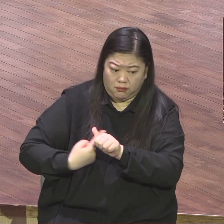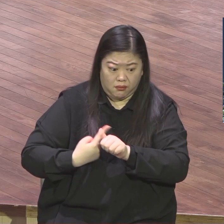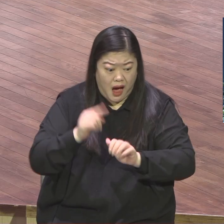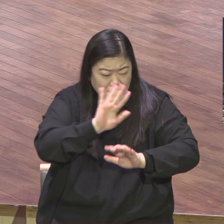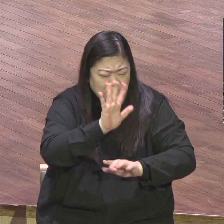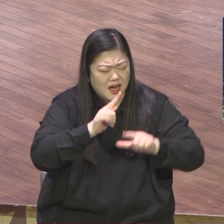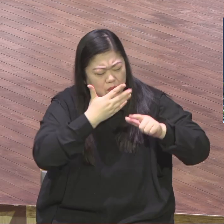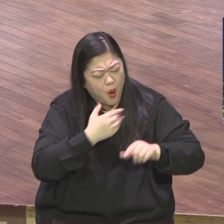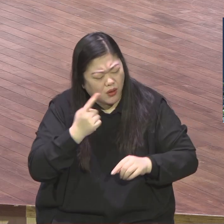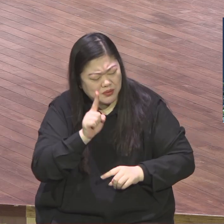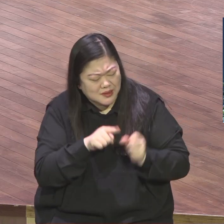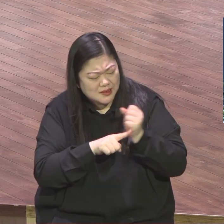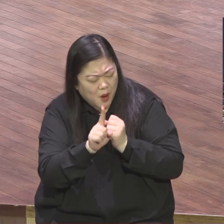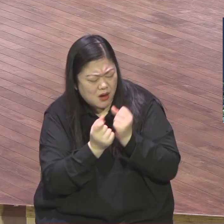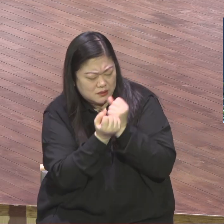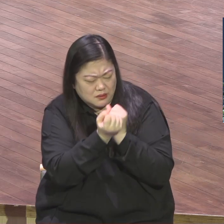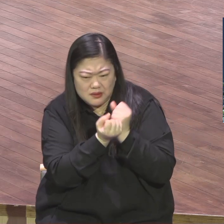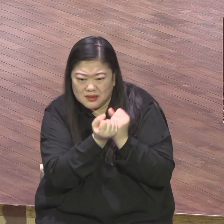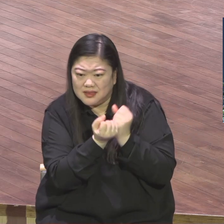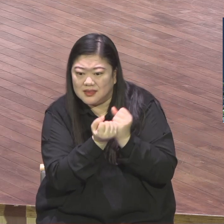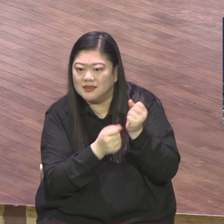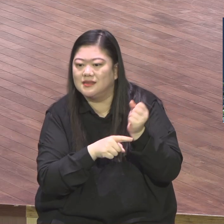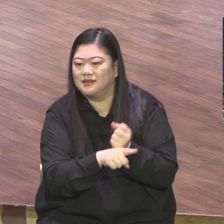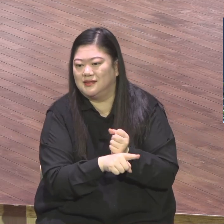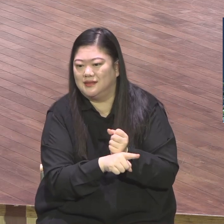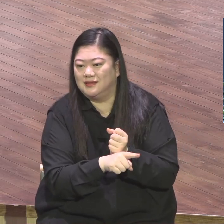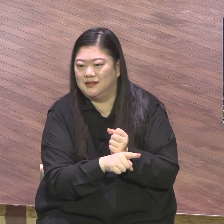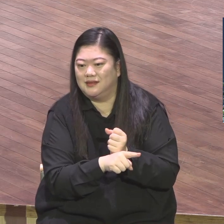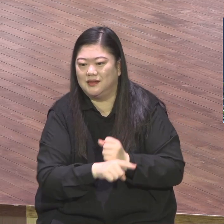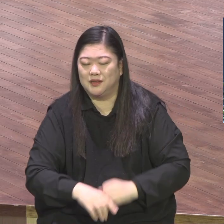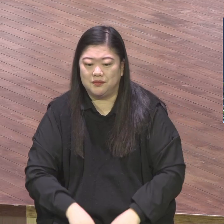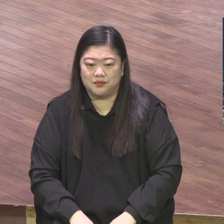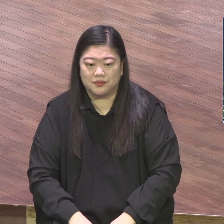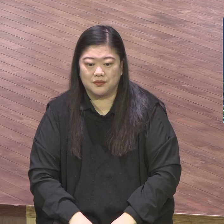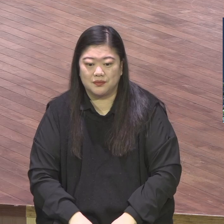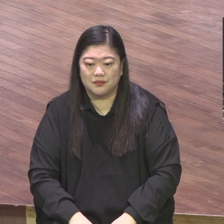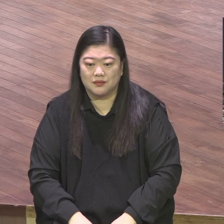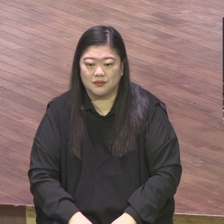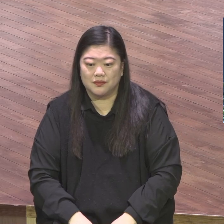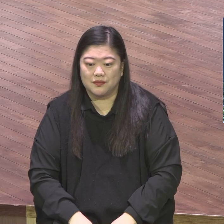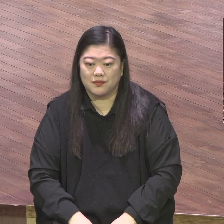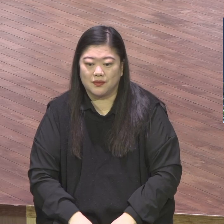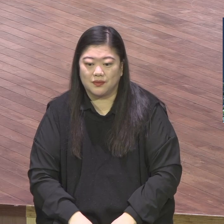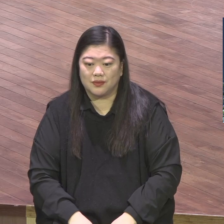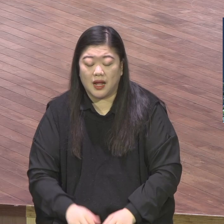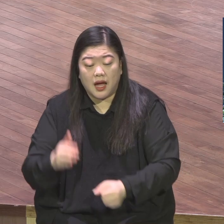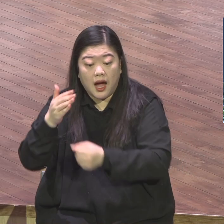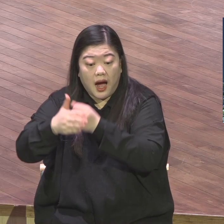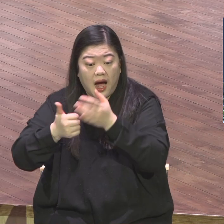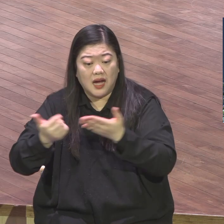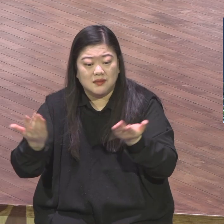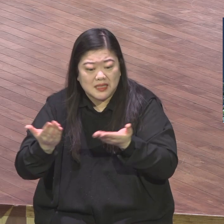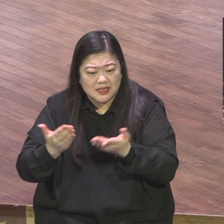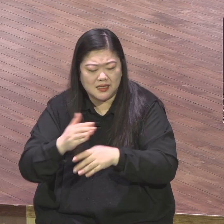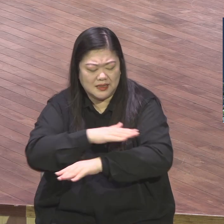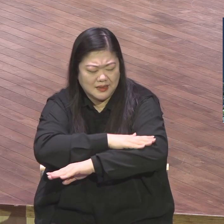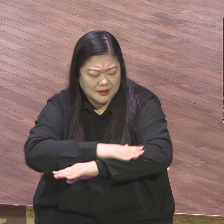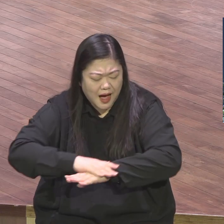하나님의 진리 보금을 거짓으로부터 변호하는 이래 빌리포교의 성도들이 동의계사뿐만